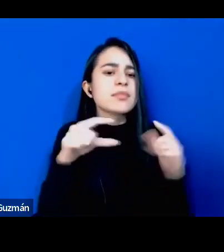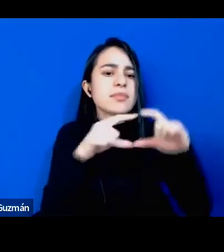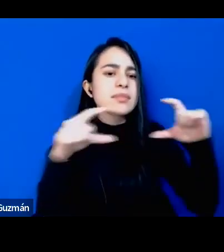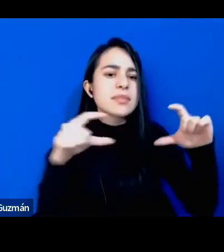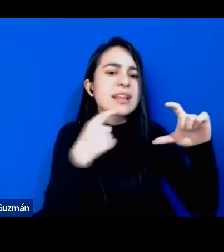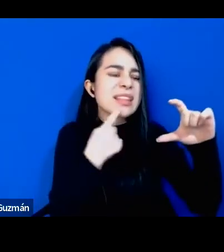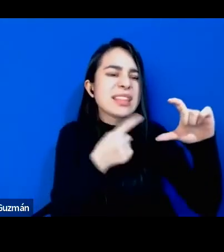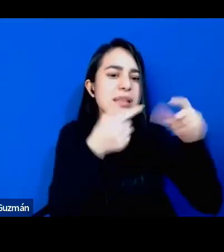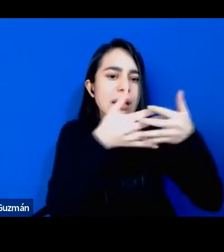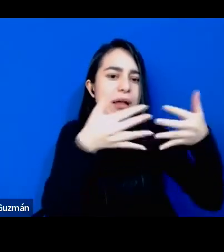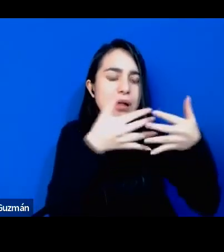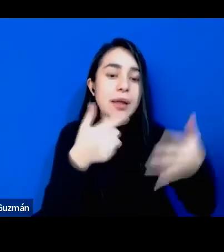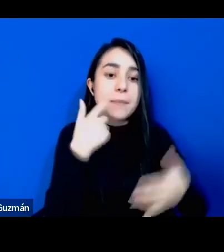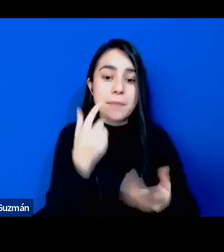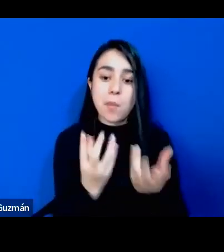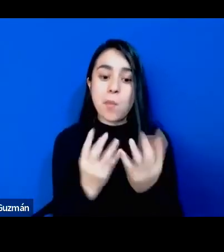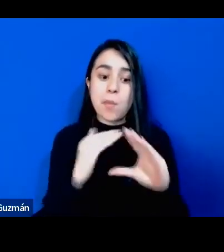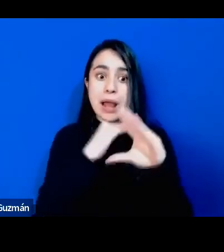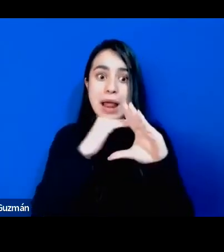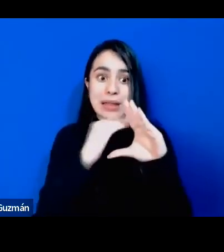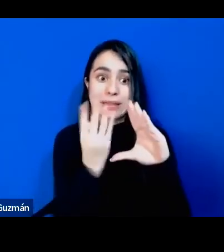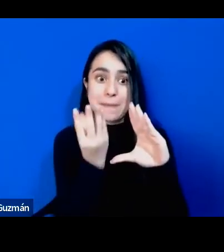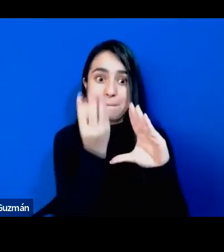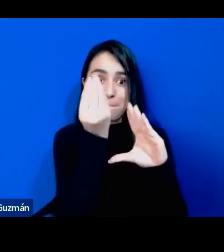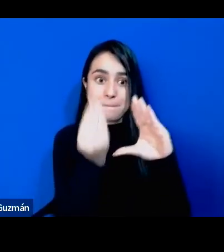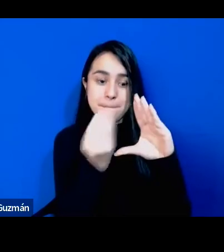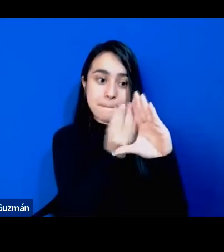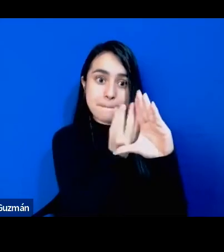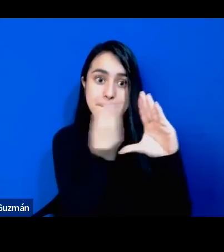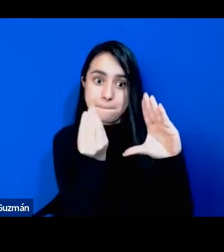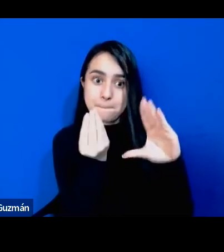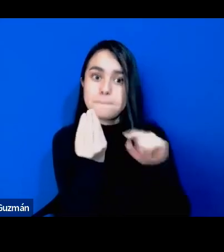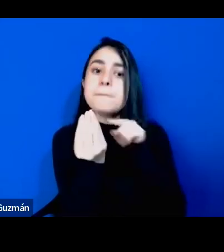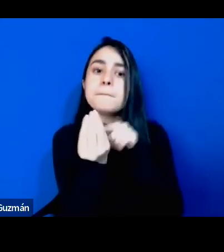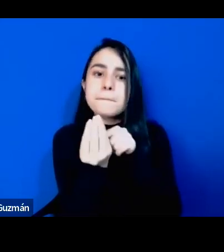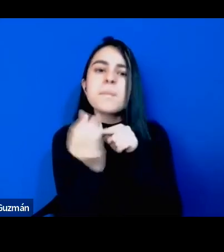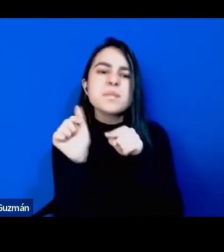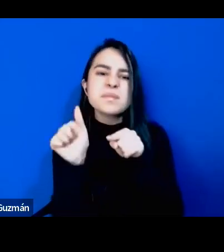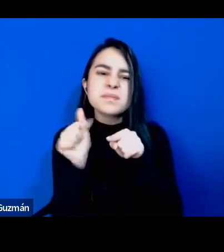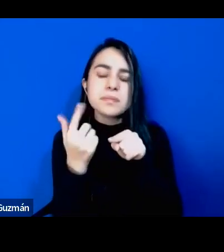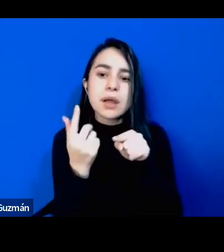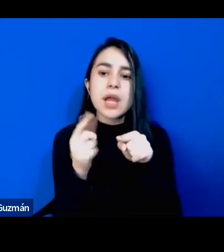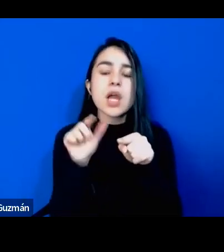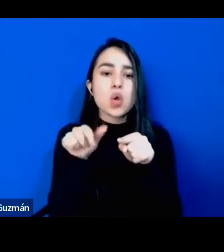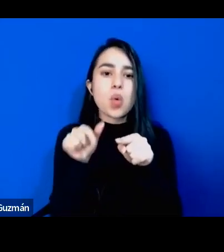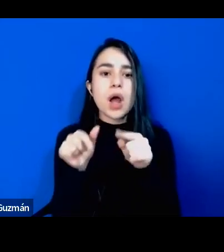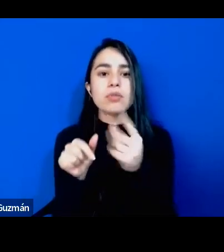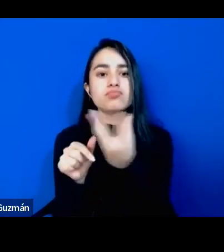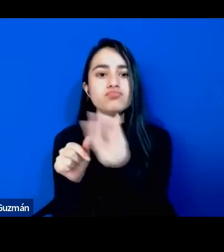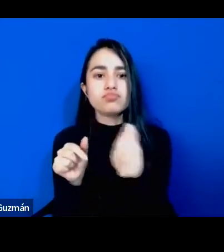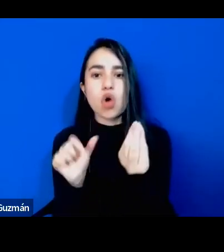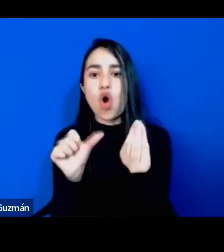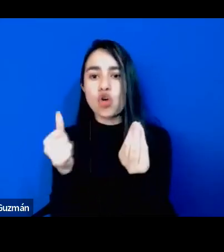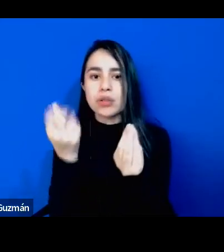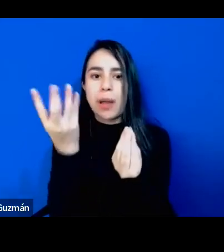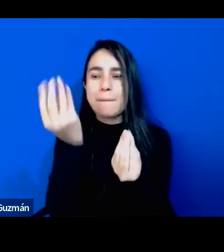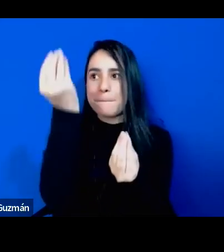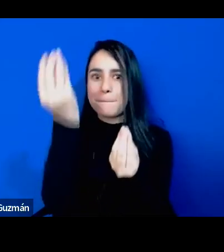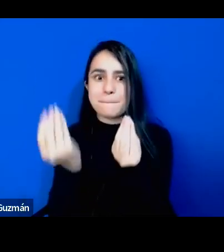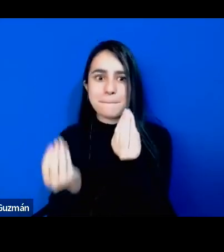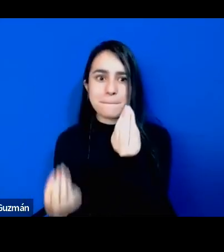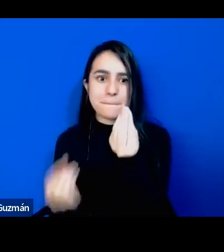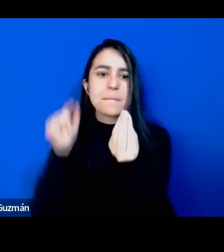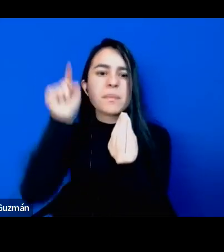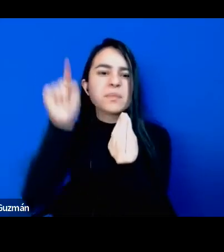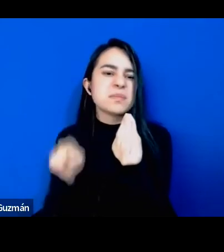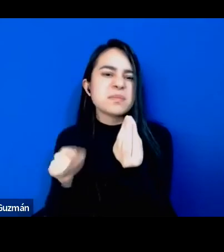característica de estas clases medias es que la diferencia de sus contrapartes no marcadas en